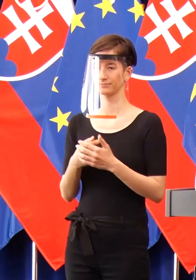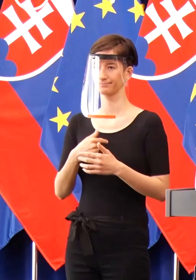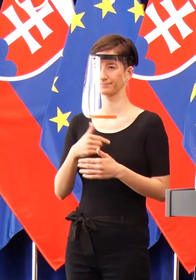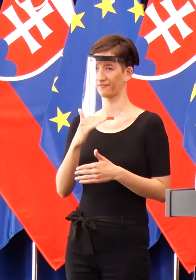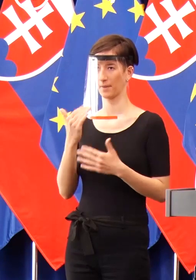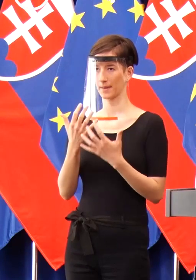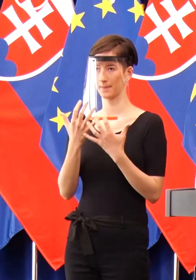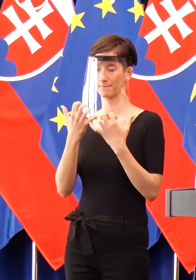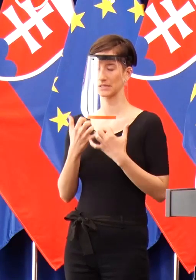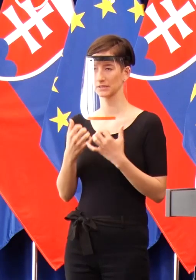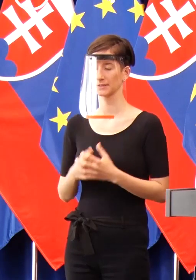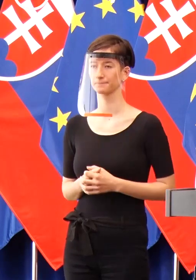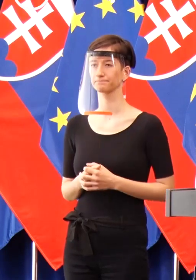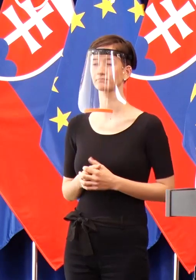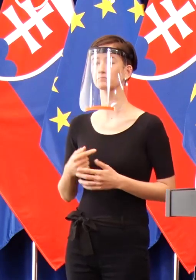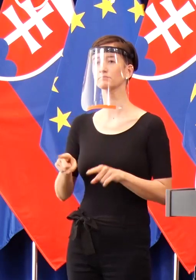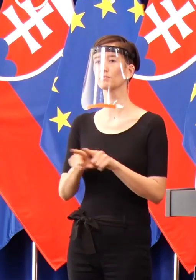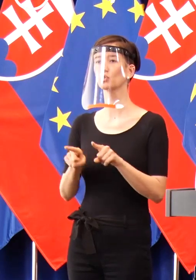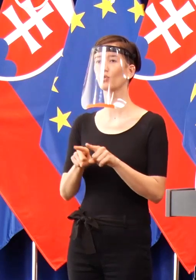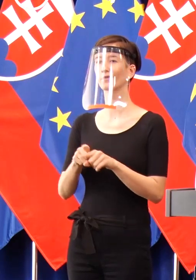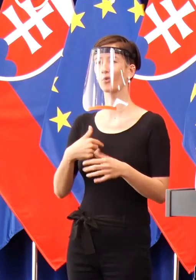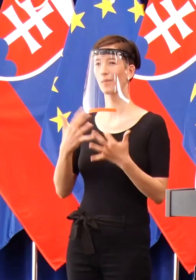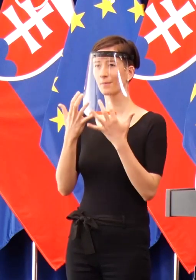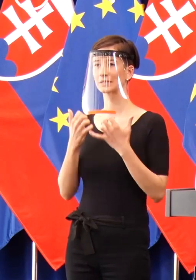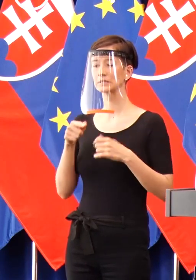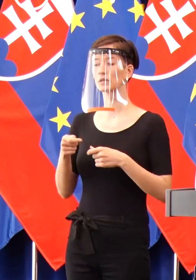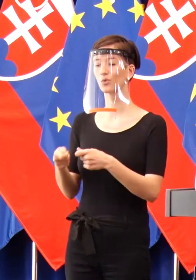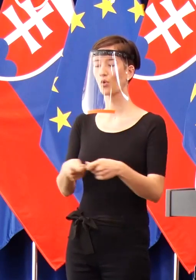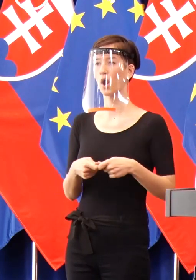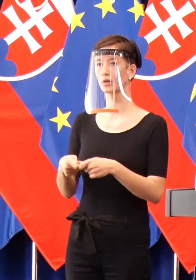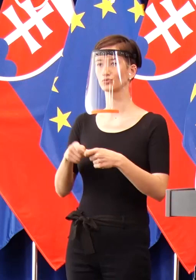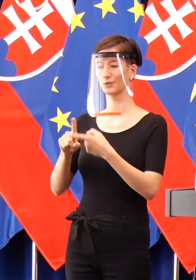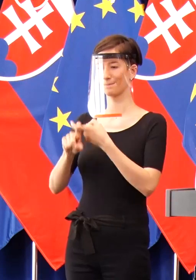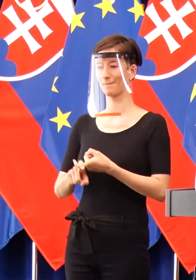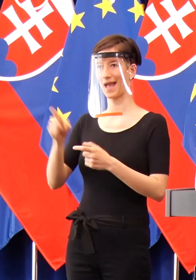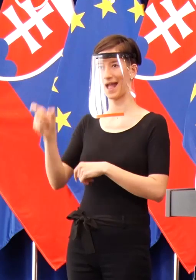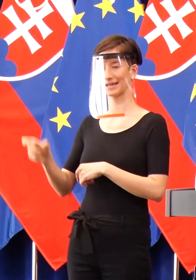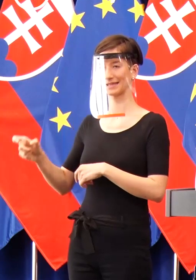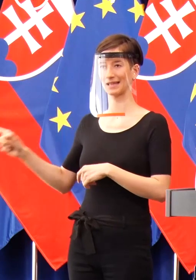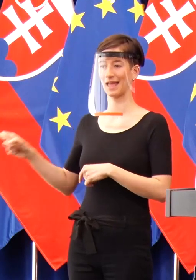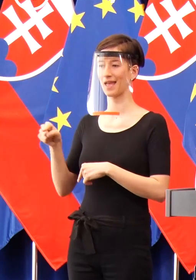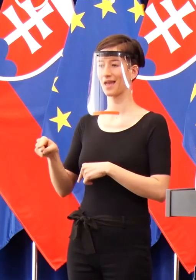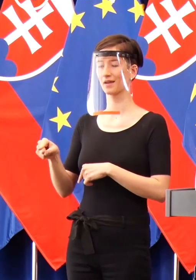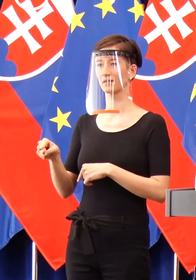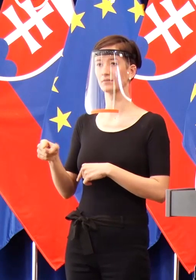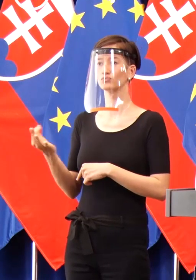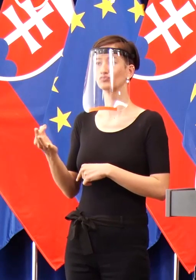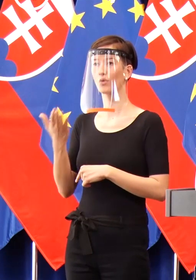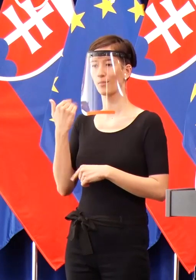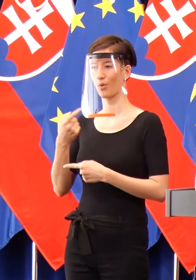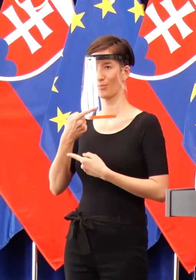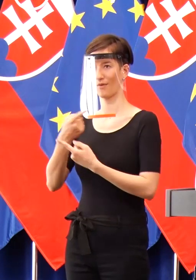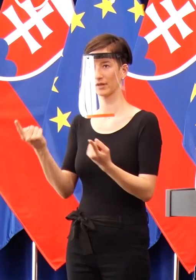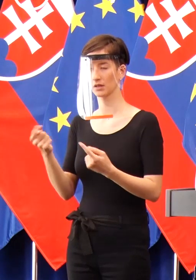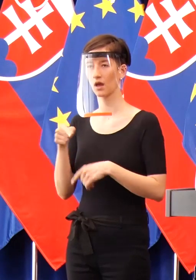Zároveň ma veľmi mrzí reakcia našich koaličných partnerov, ktorí miesto toho, aby riešili problém, riešili svoje